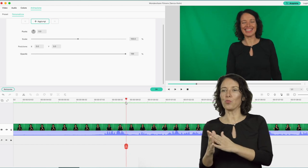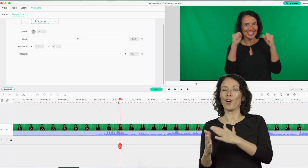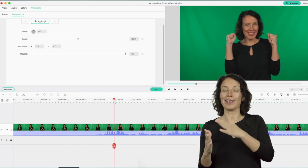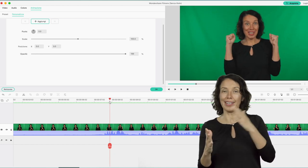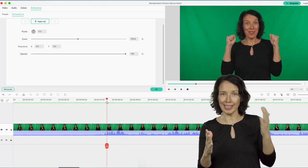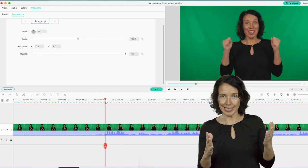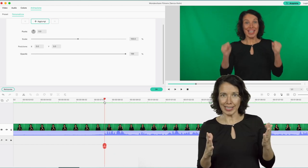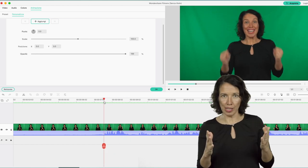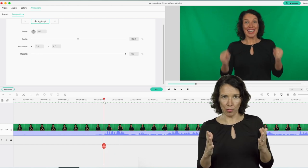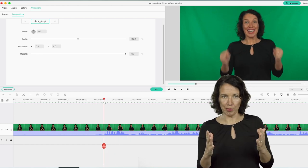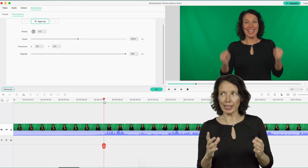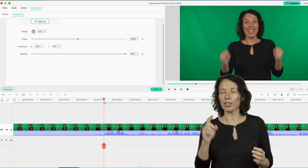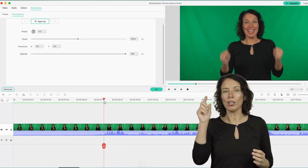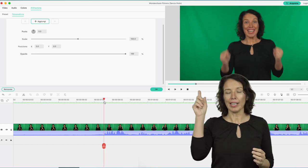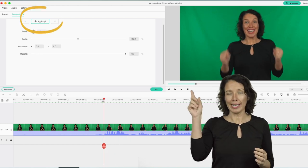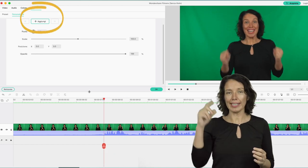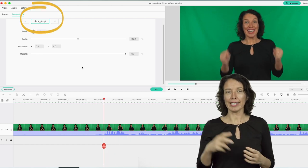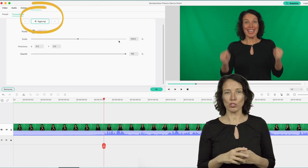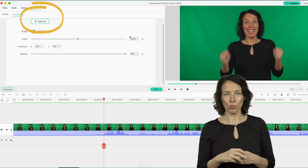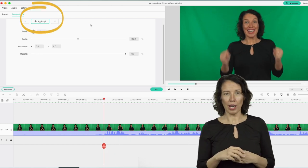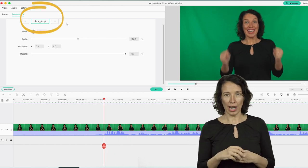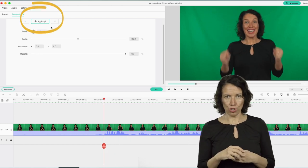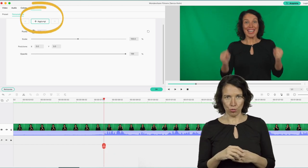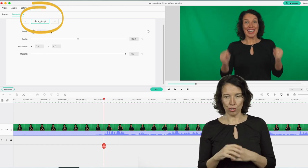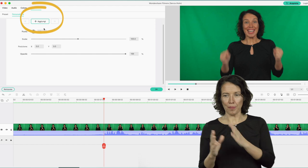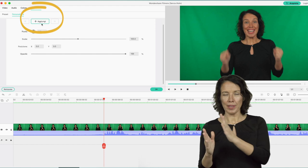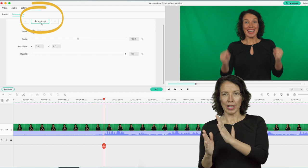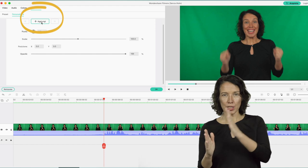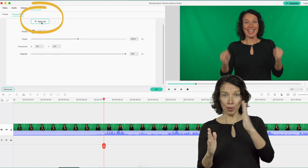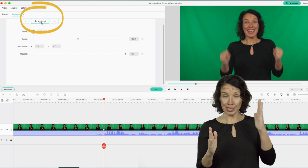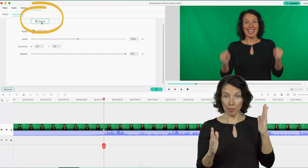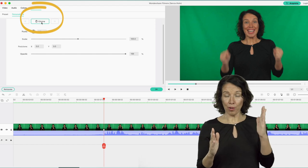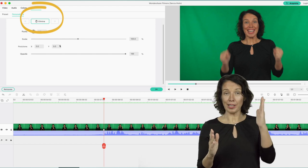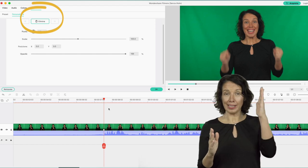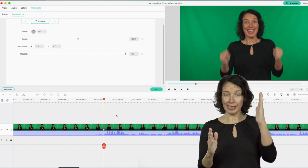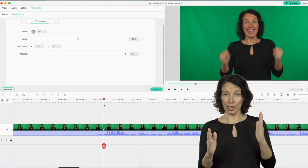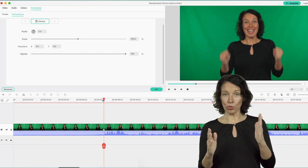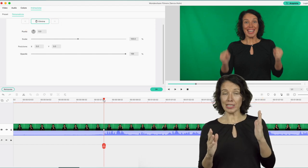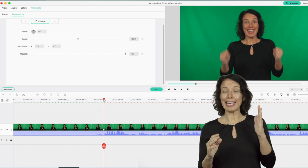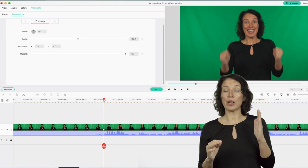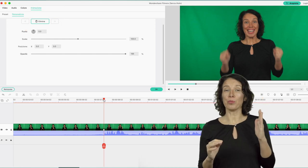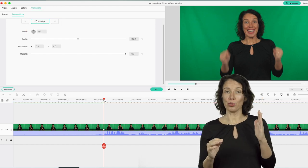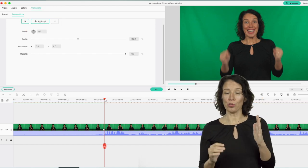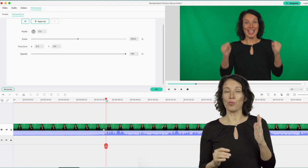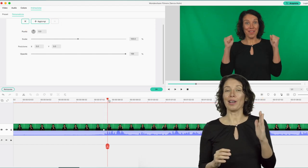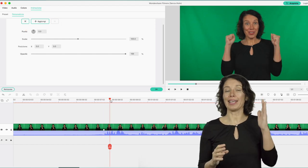vuoi che inizi il movimento e clicca su aggiungi. Sposta poi la linea rossa nel punto in cui vuoi che